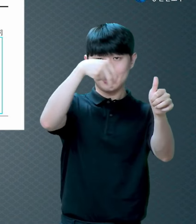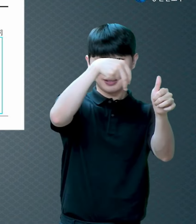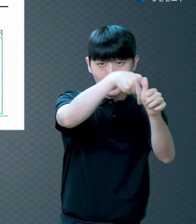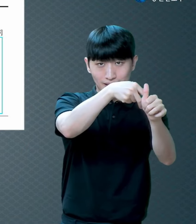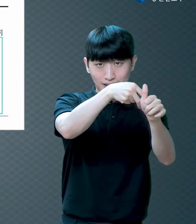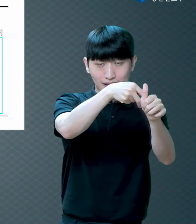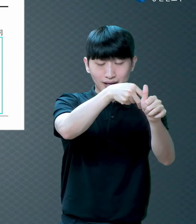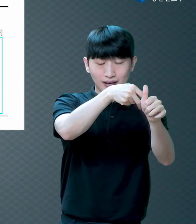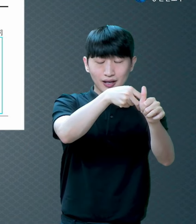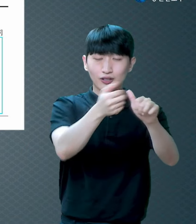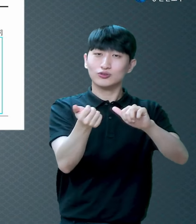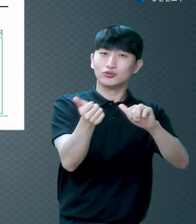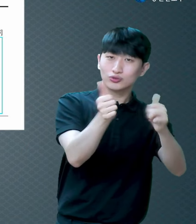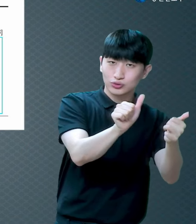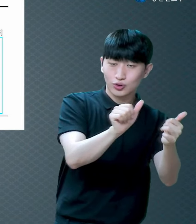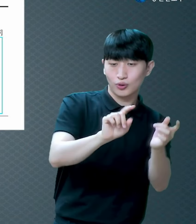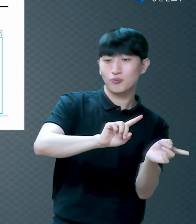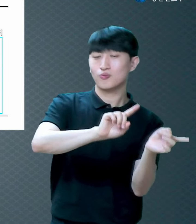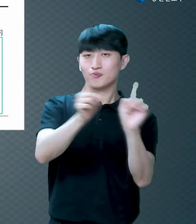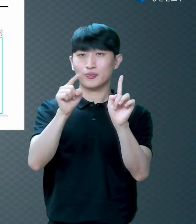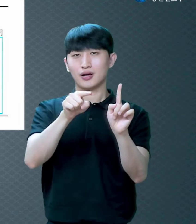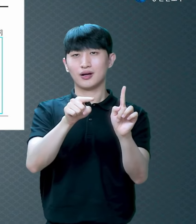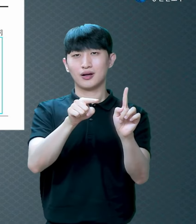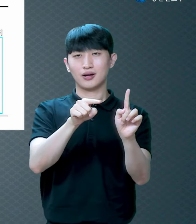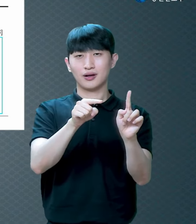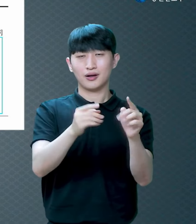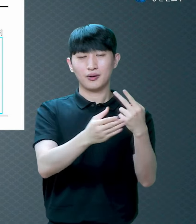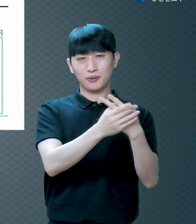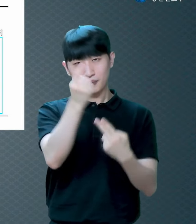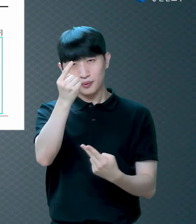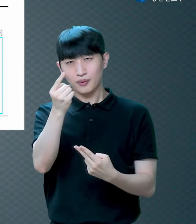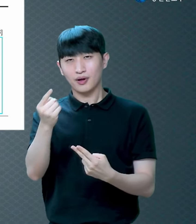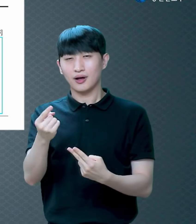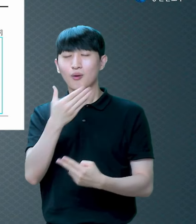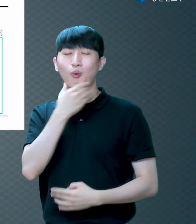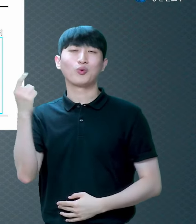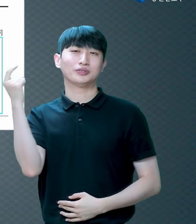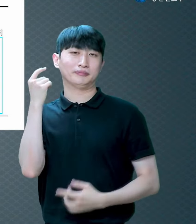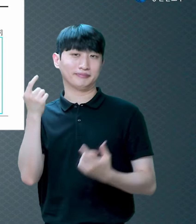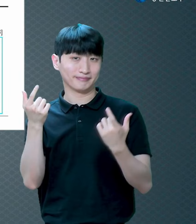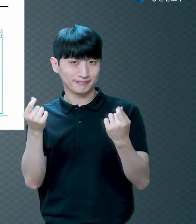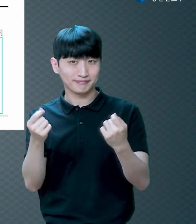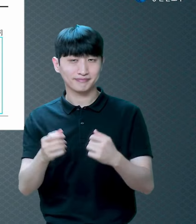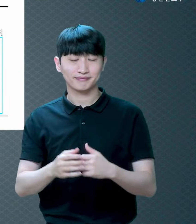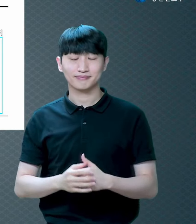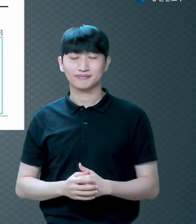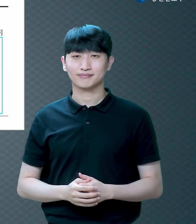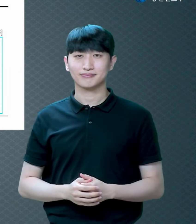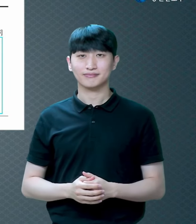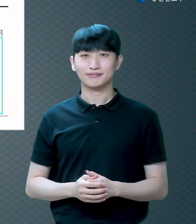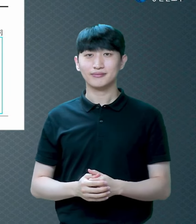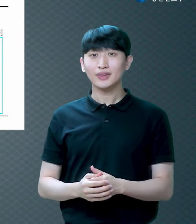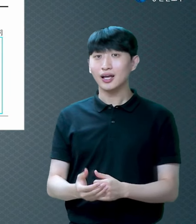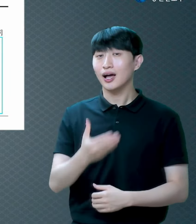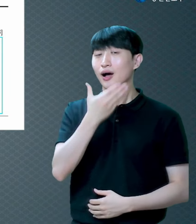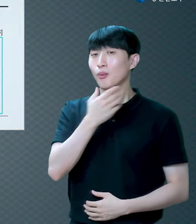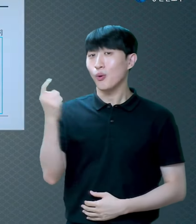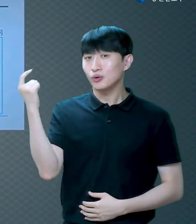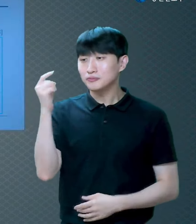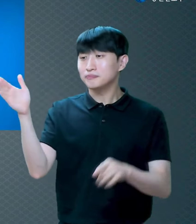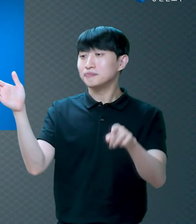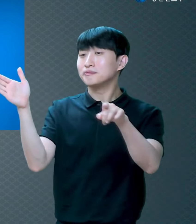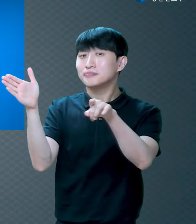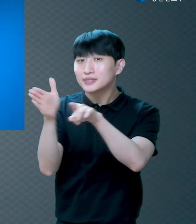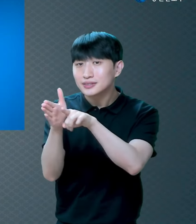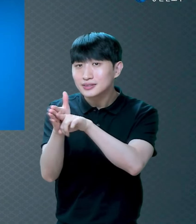복음을 믿으면 구원을 받는다 라고 했을 때 복음을 믿는다 뭘 믿어요